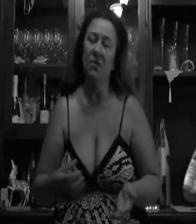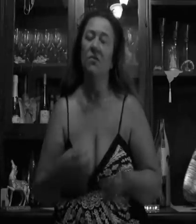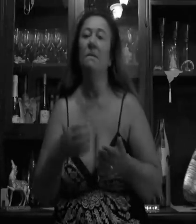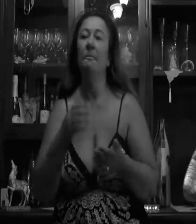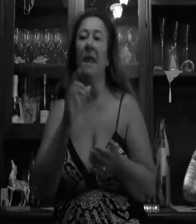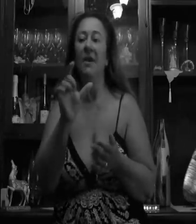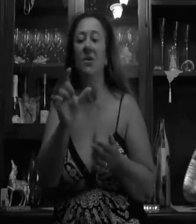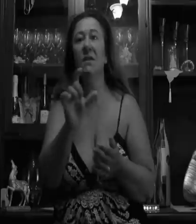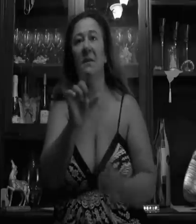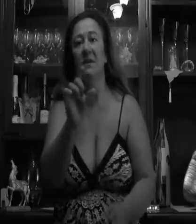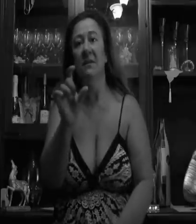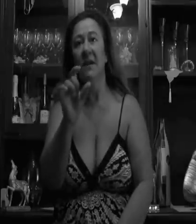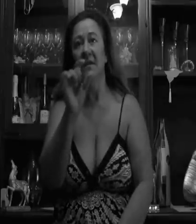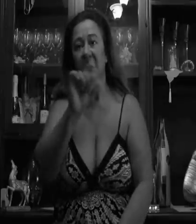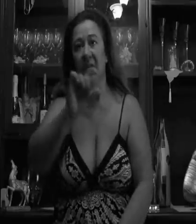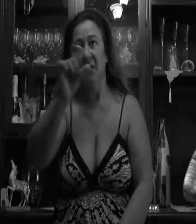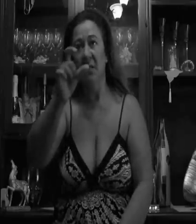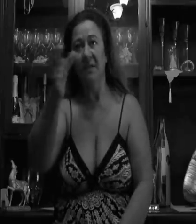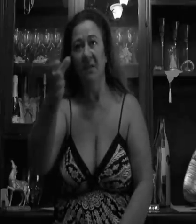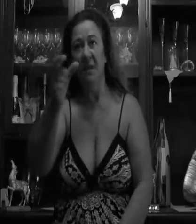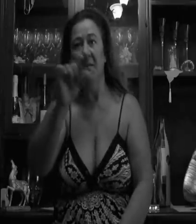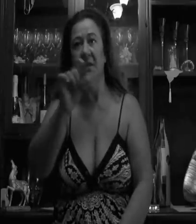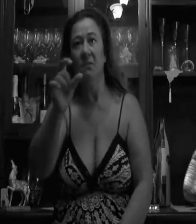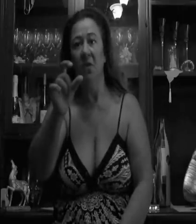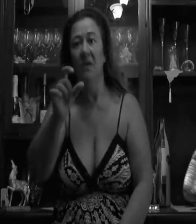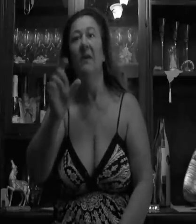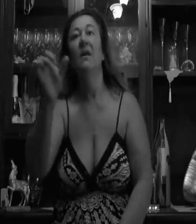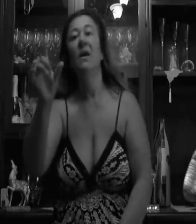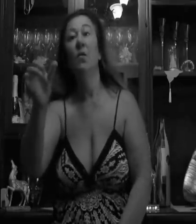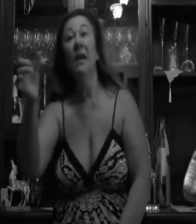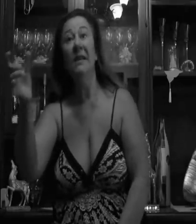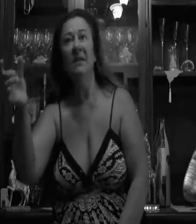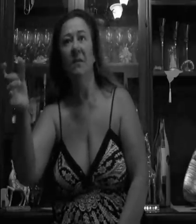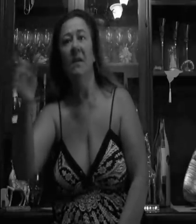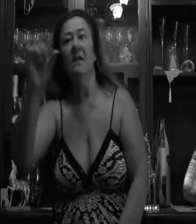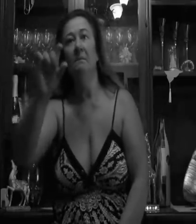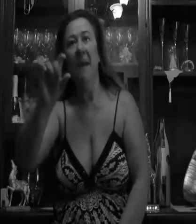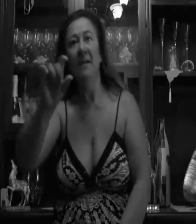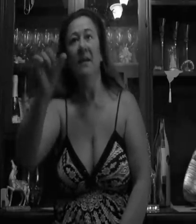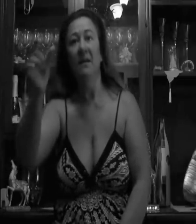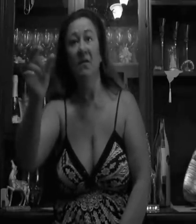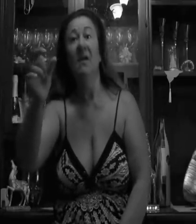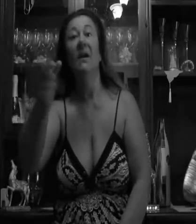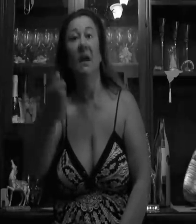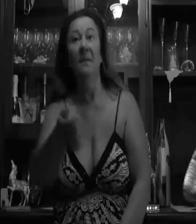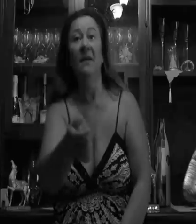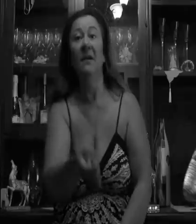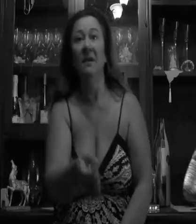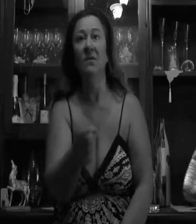addosso. A 50 metri di distanza da questa famiglia, marito e moglie, un'altra famiglia, madre e figlia, la madre adesso